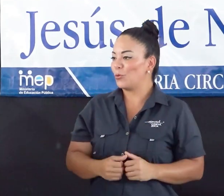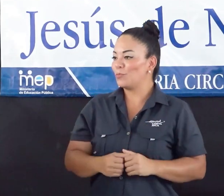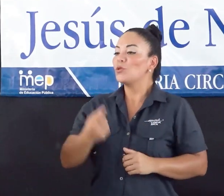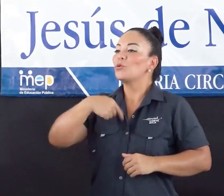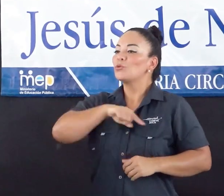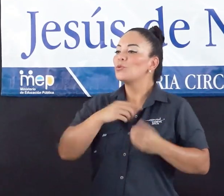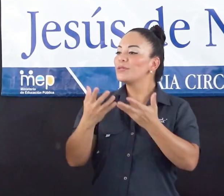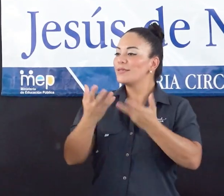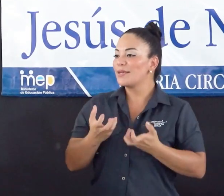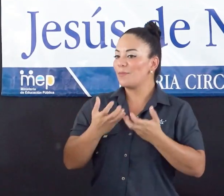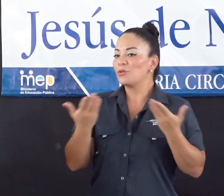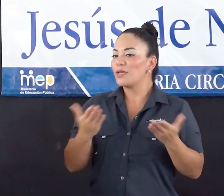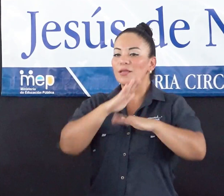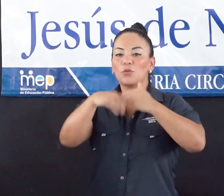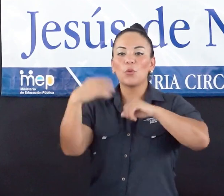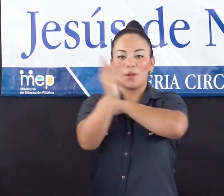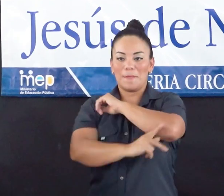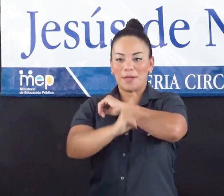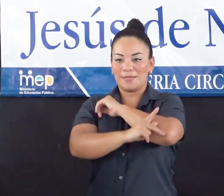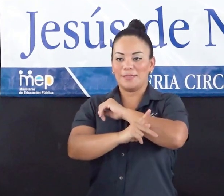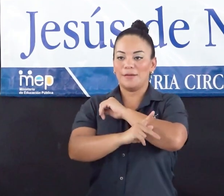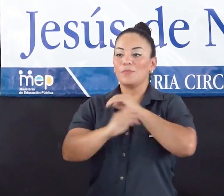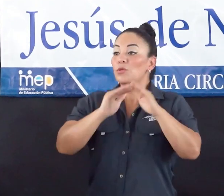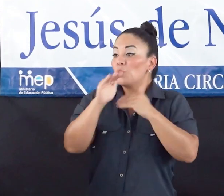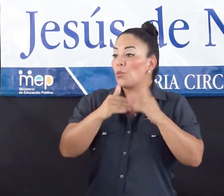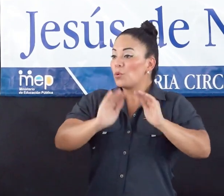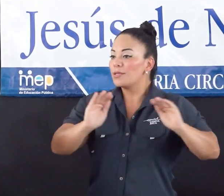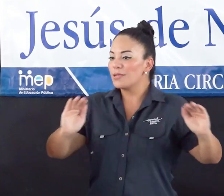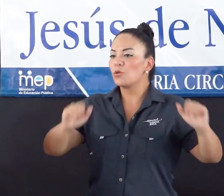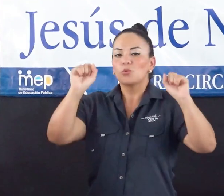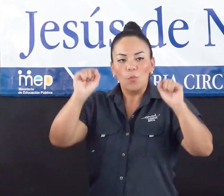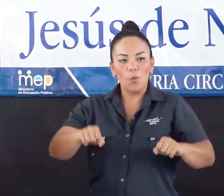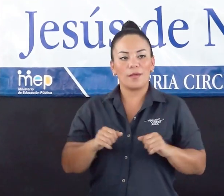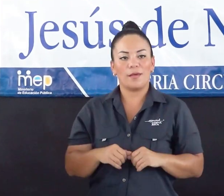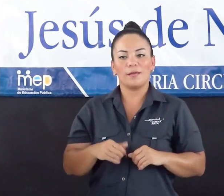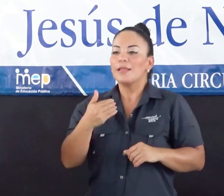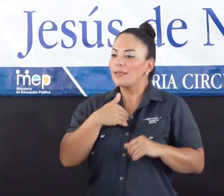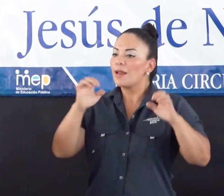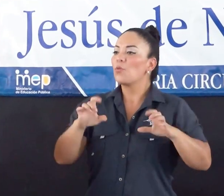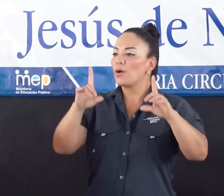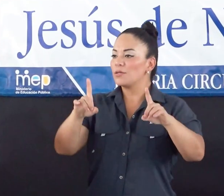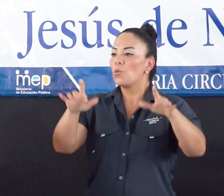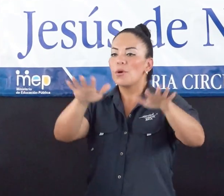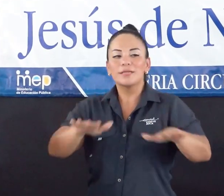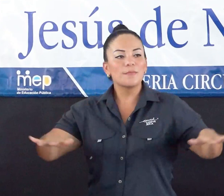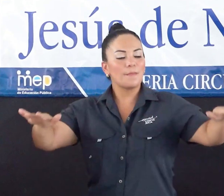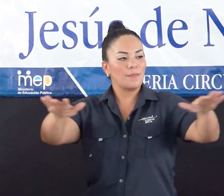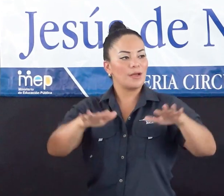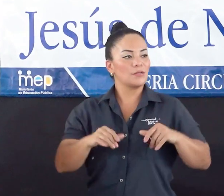nosotros quisiéramos es que a nivel de todo el país los niños y niñas puedan recibir educación en un espacio